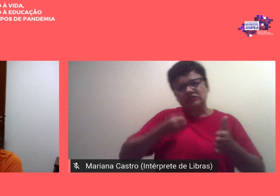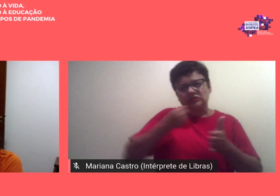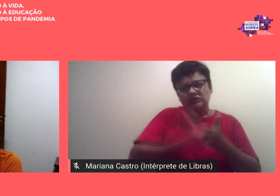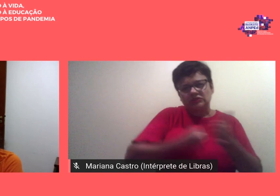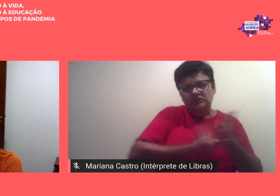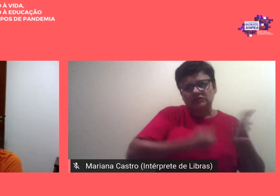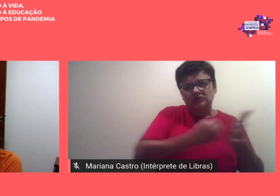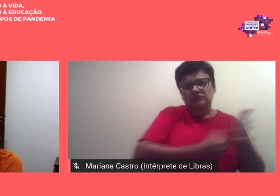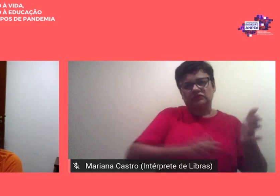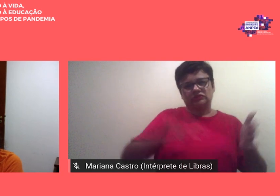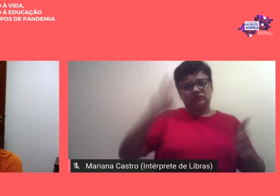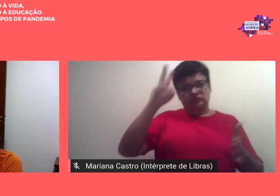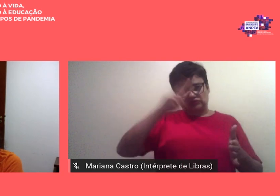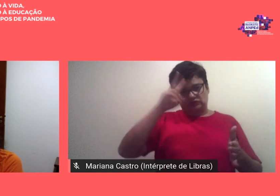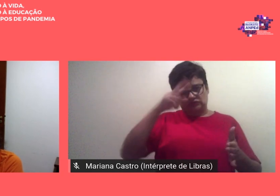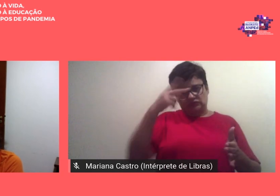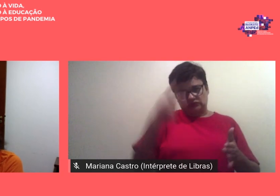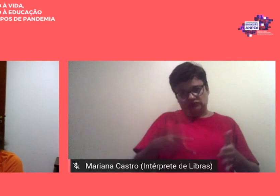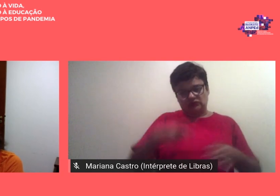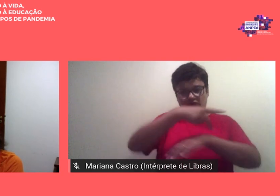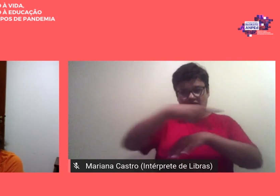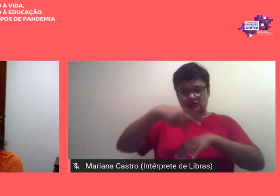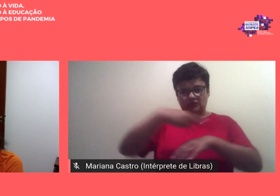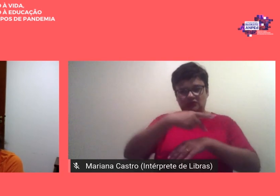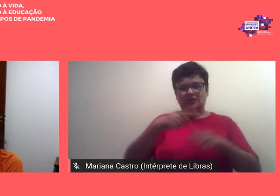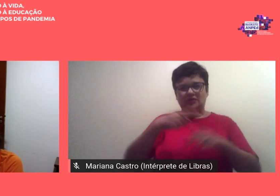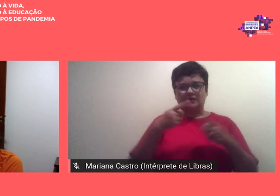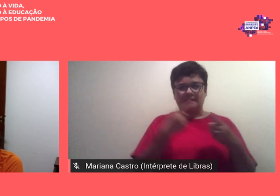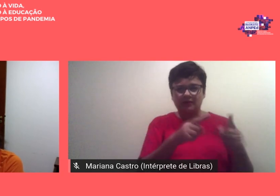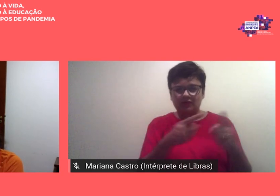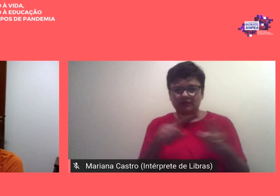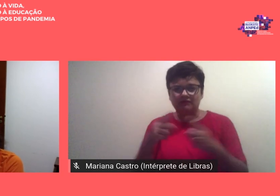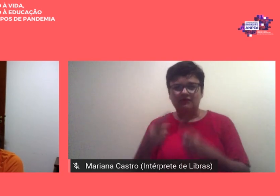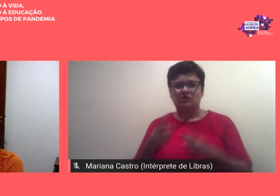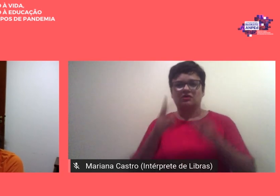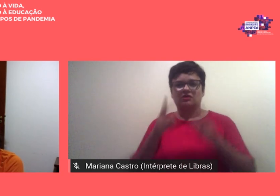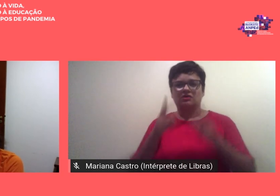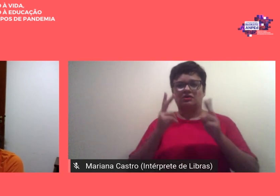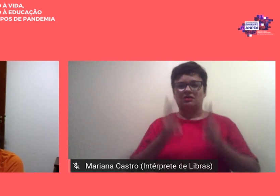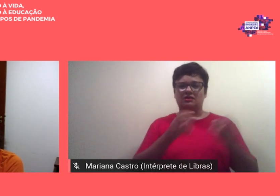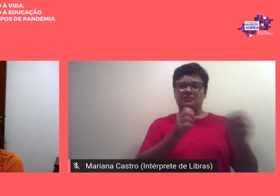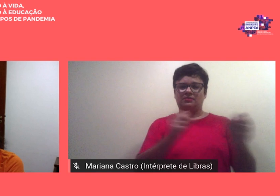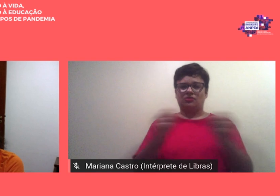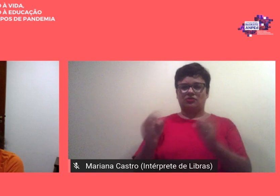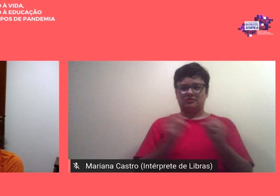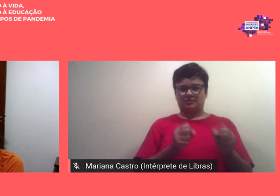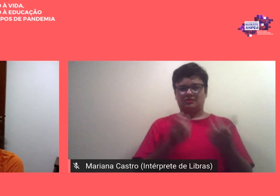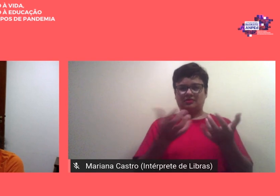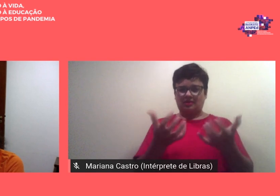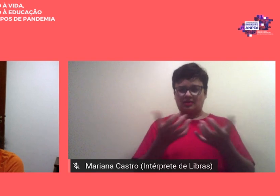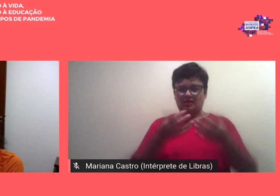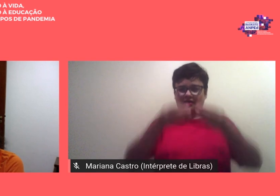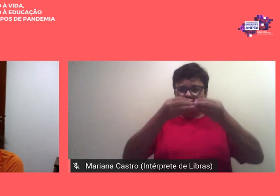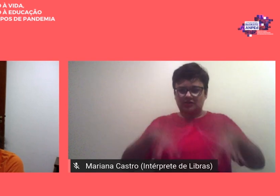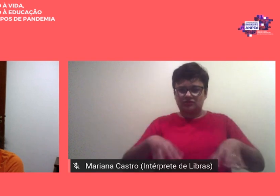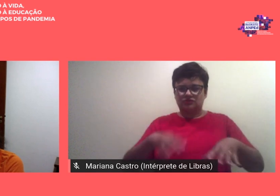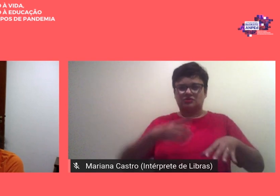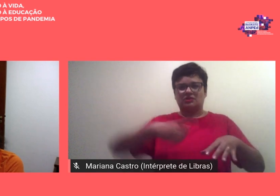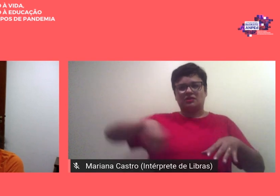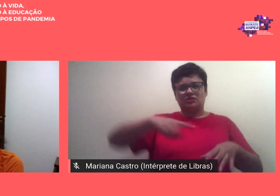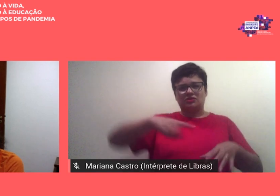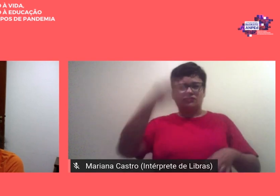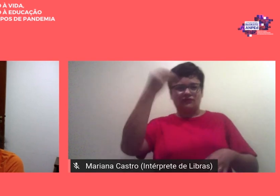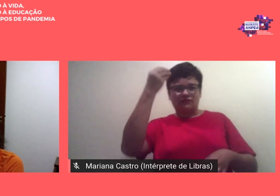deste país e provoca constantemente os poderes que querem desqualificar a nossa força